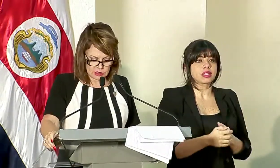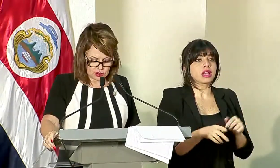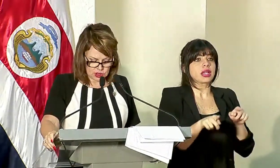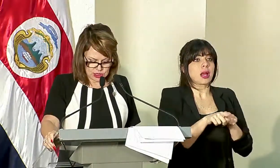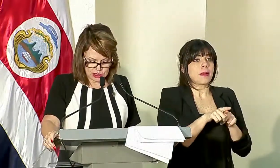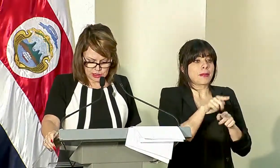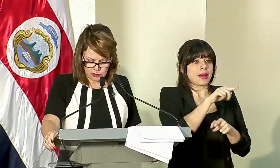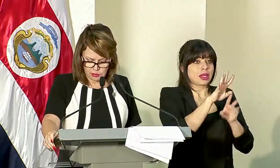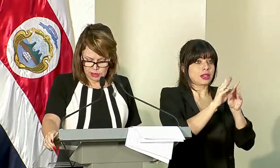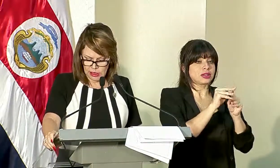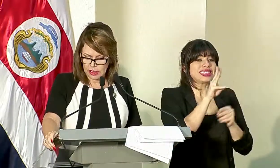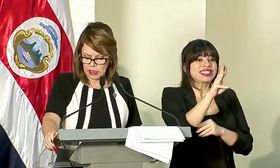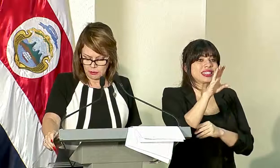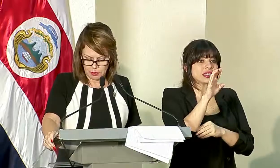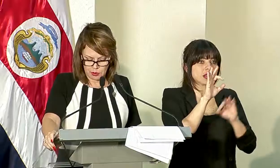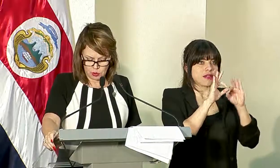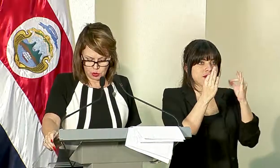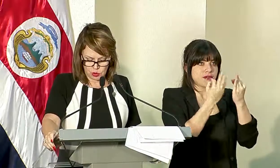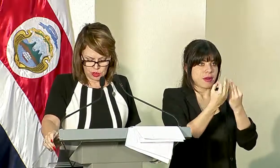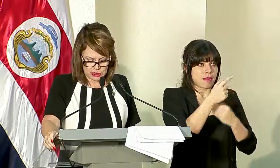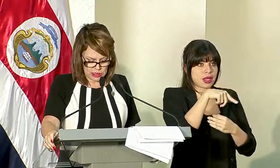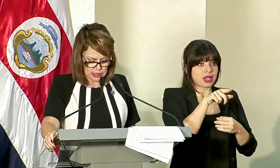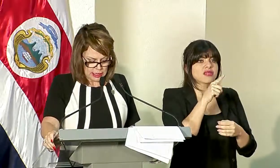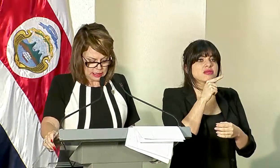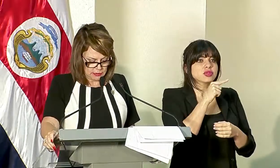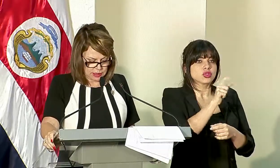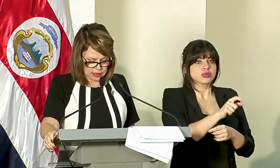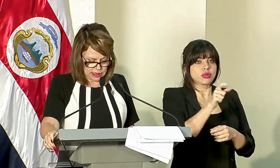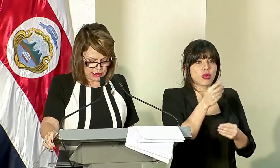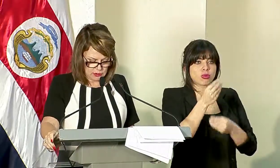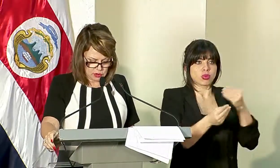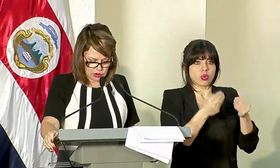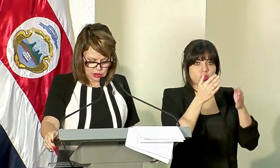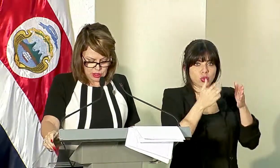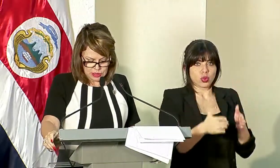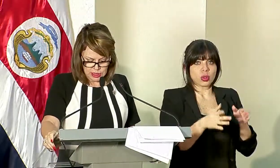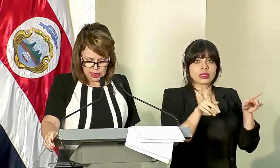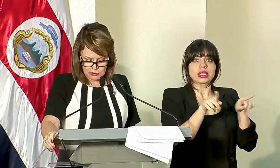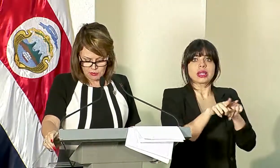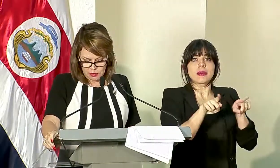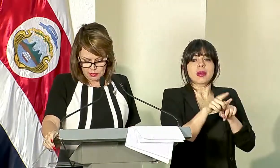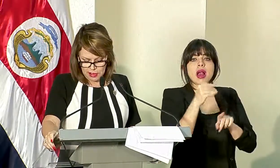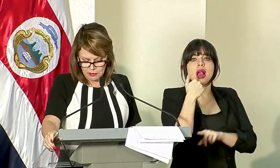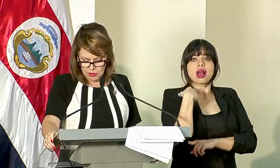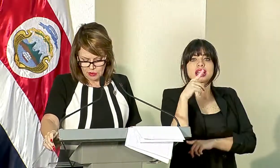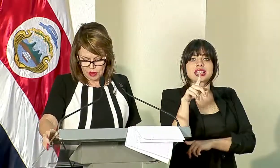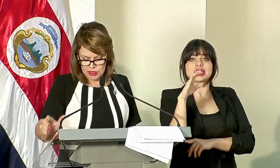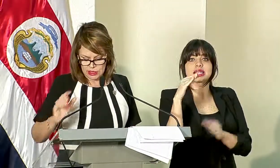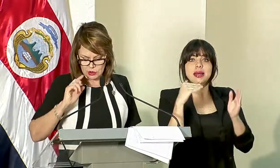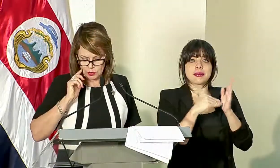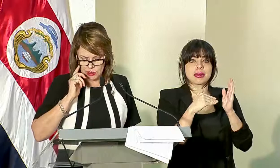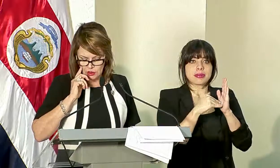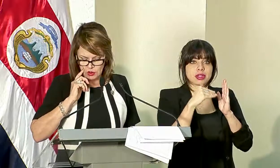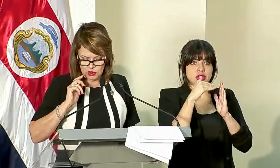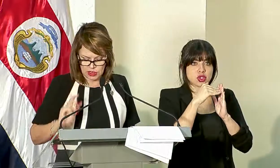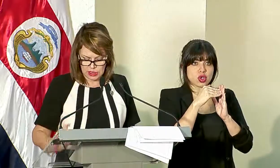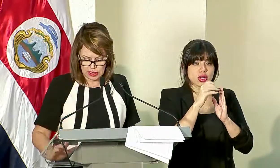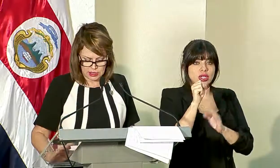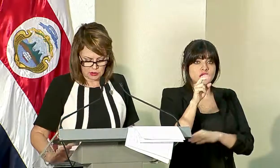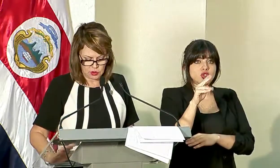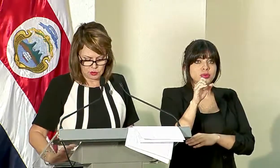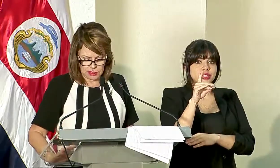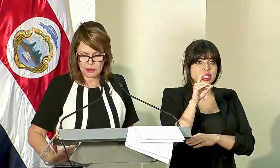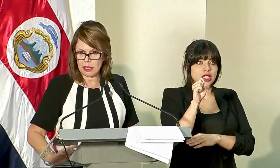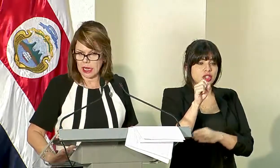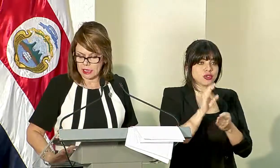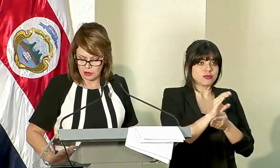en estas son 600 familias de productores. También tenemos 100 mil millones en subsidios y